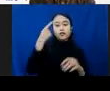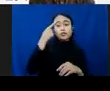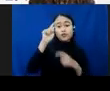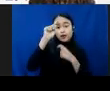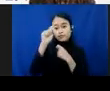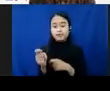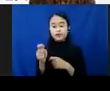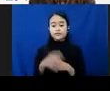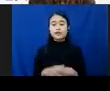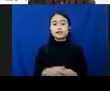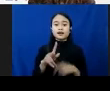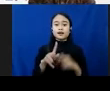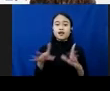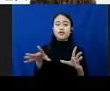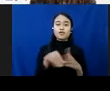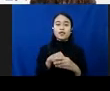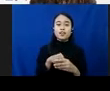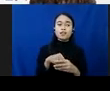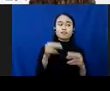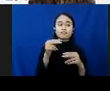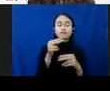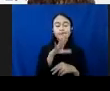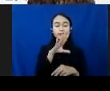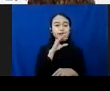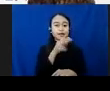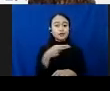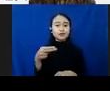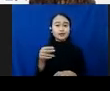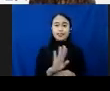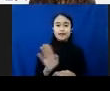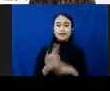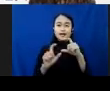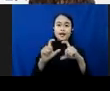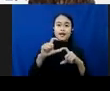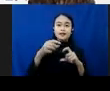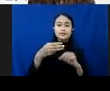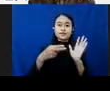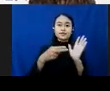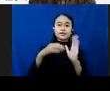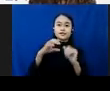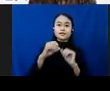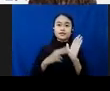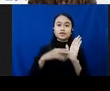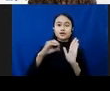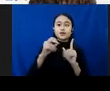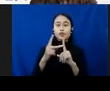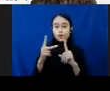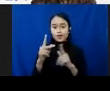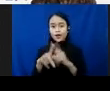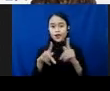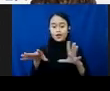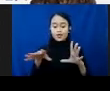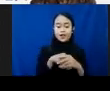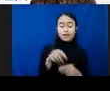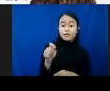bahasa Indonesia yang tidak senonoh. Atau kalau dalam bahasa hukum, gambar-gambar yang mengandung unsur kecabulan.